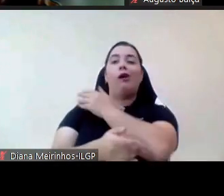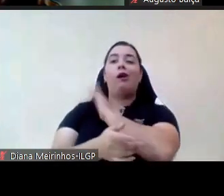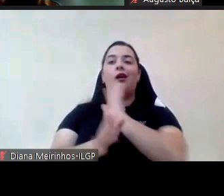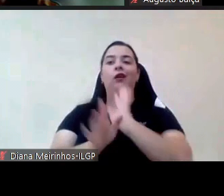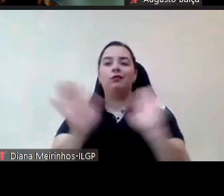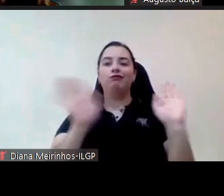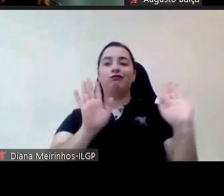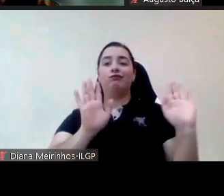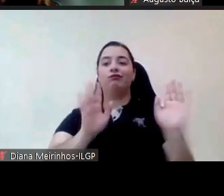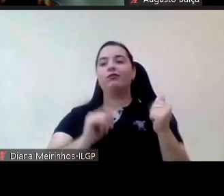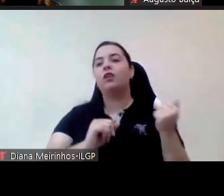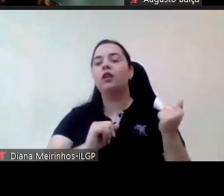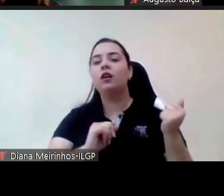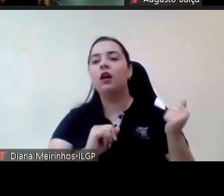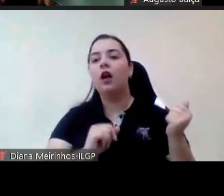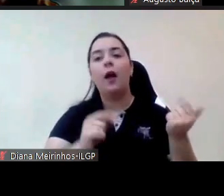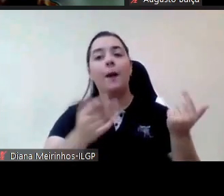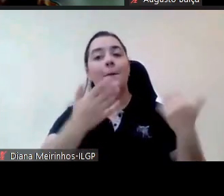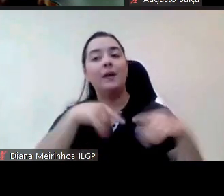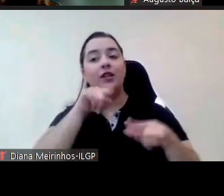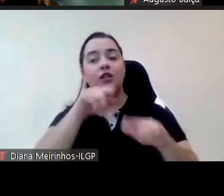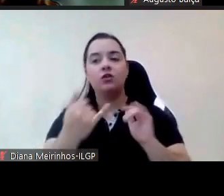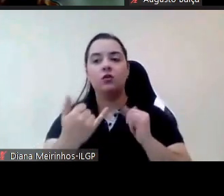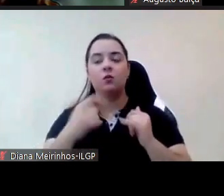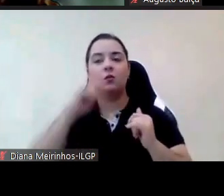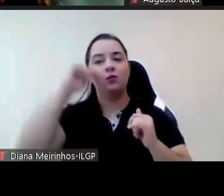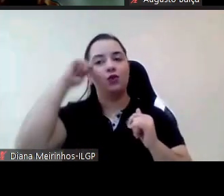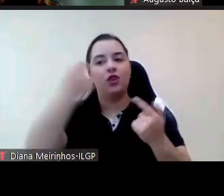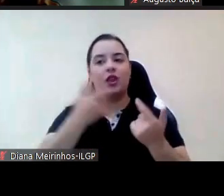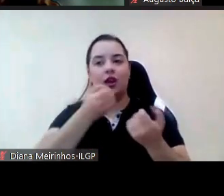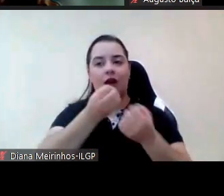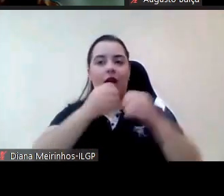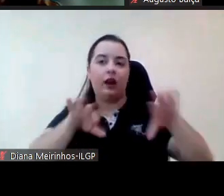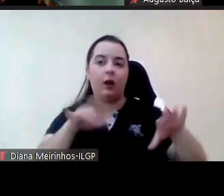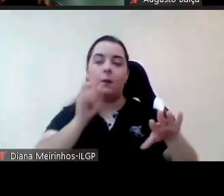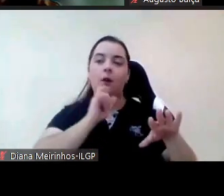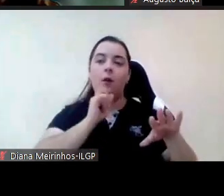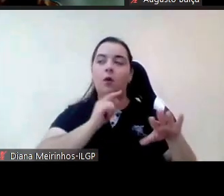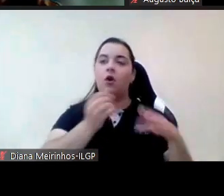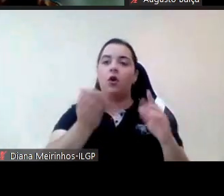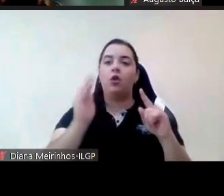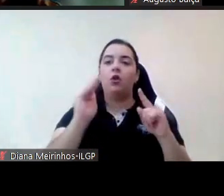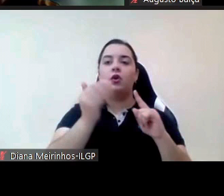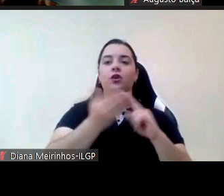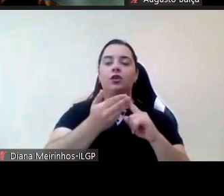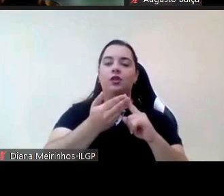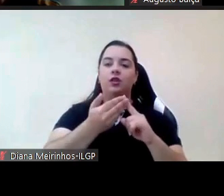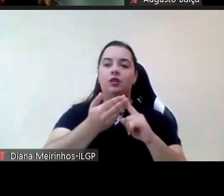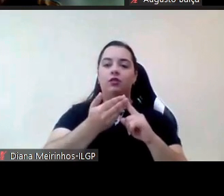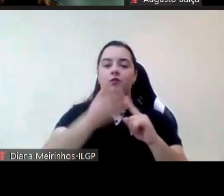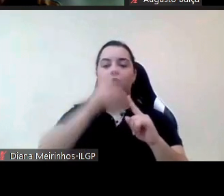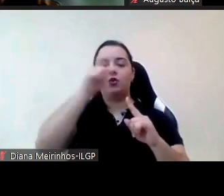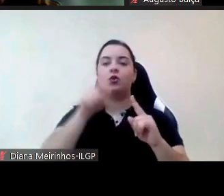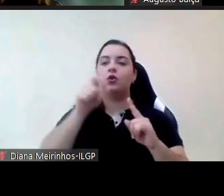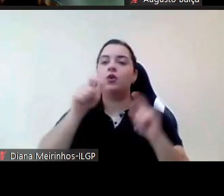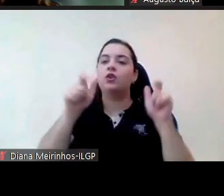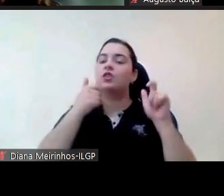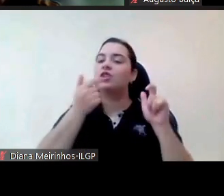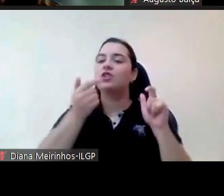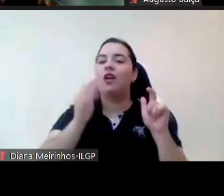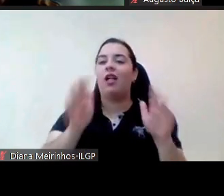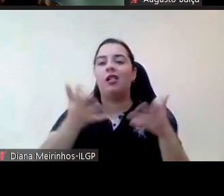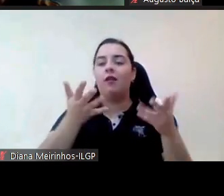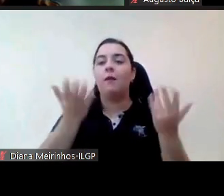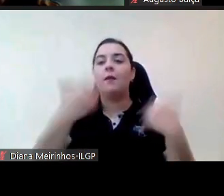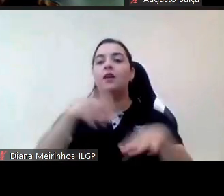mesmo que o castigo seja considerado por muita gente leve a ciência tem demonstrado que